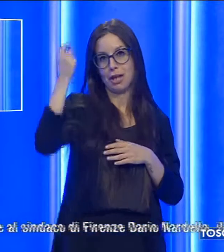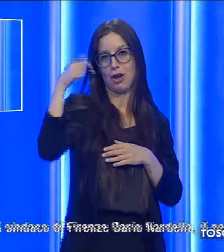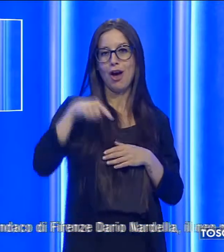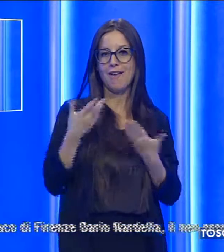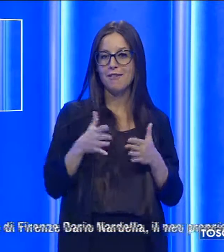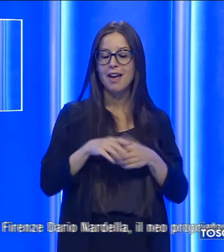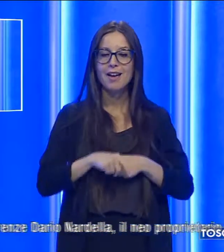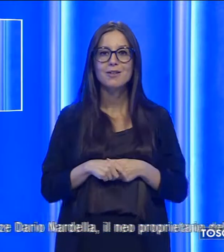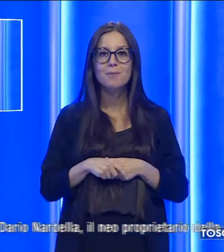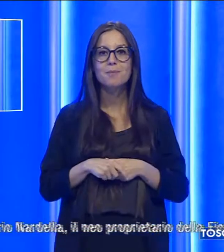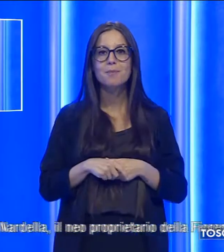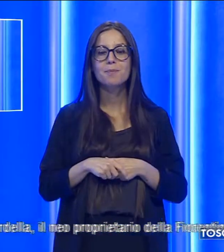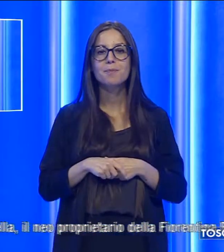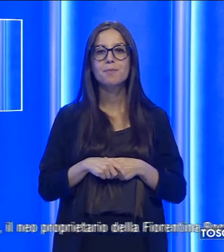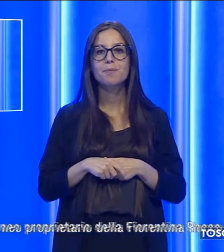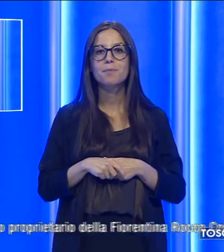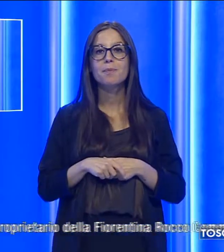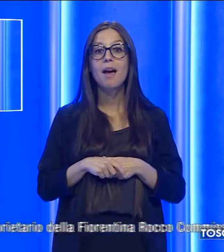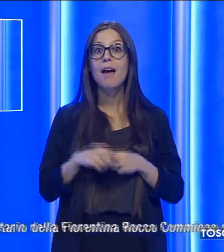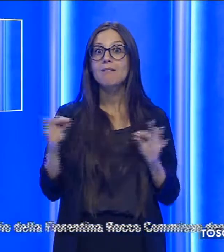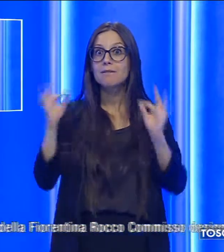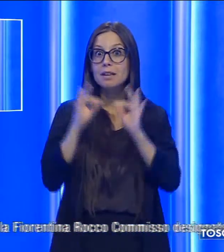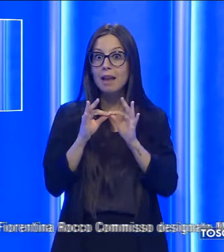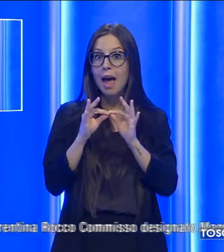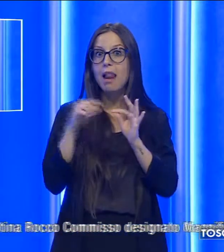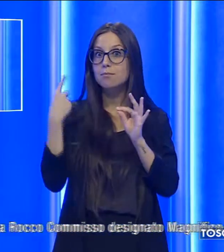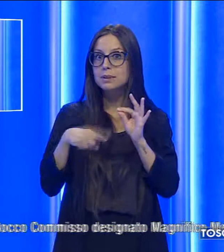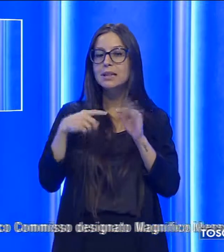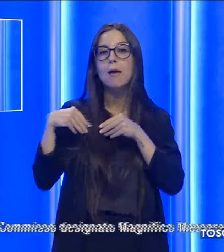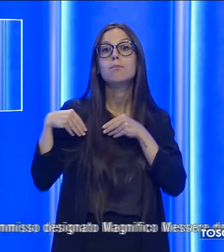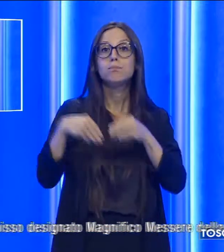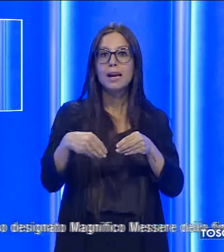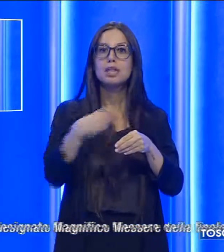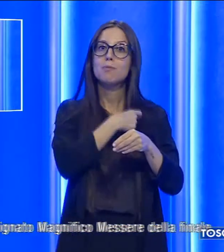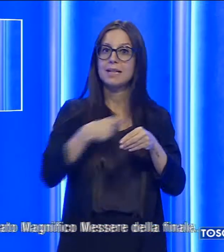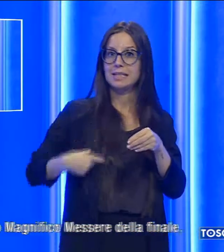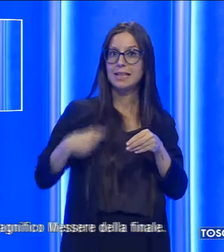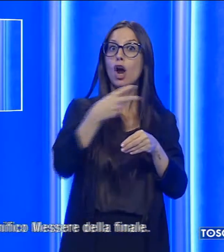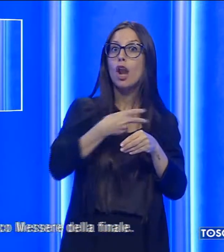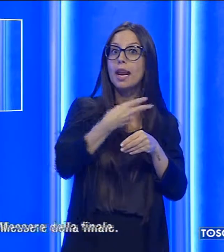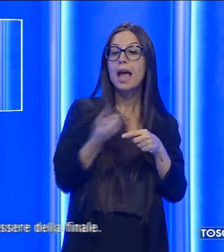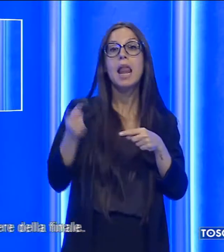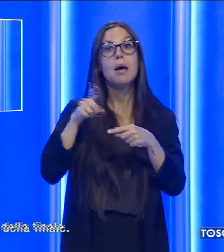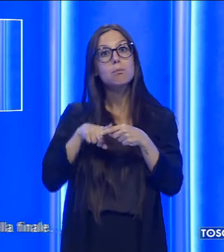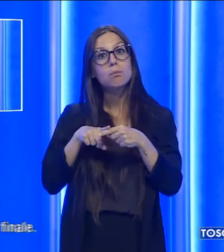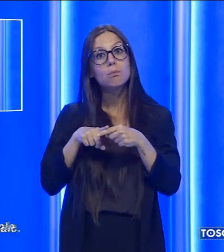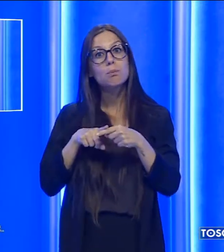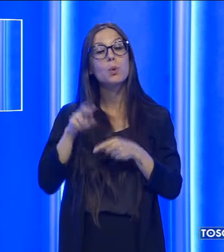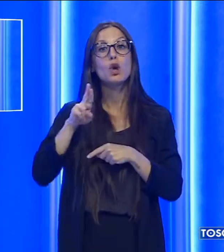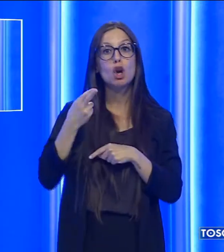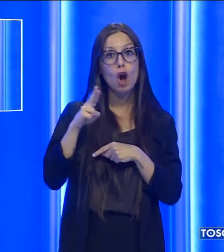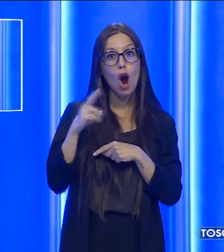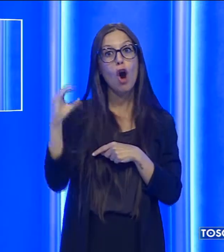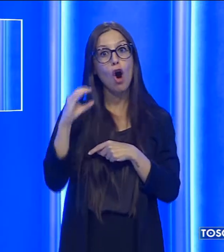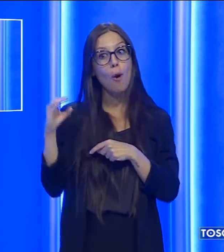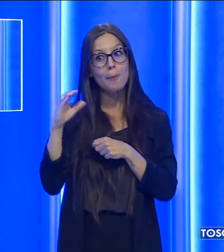A seguire la finale insieme alla propria famiglia e al sindaco di Firenze e Nardella il neo proprietario della